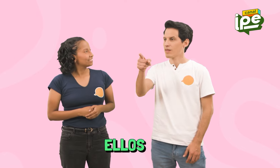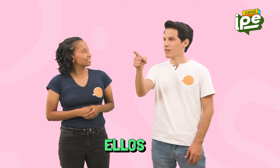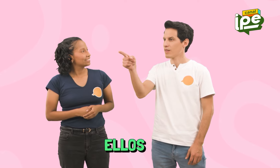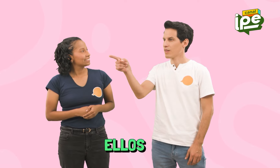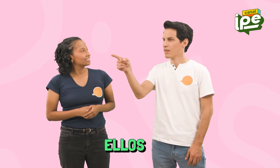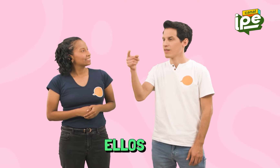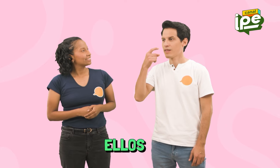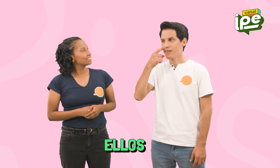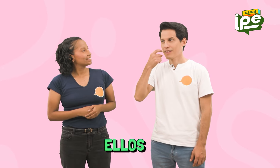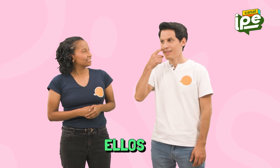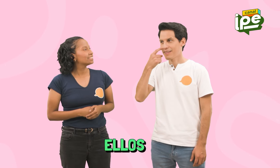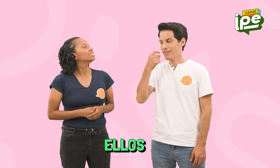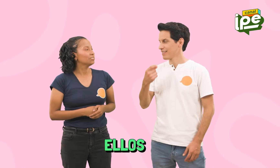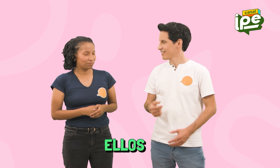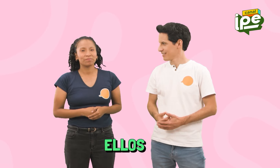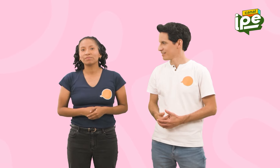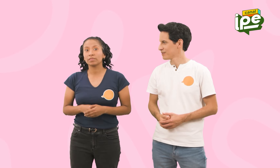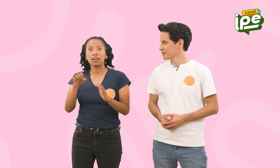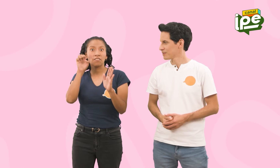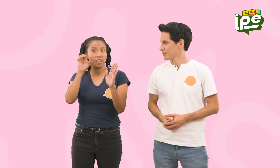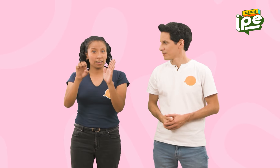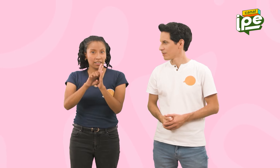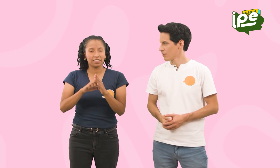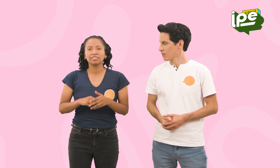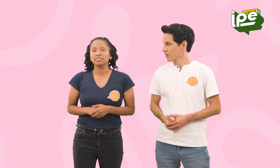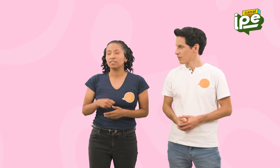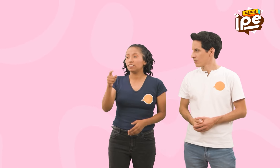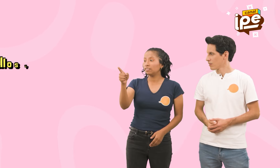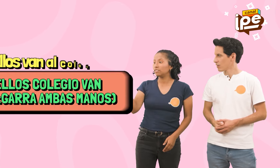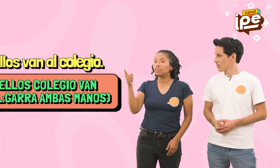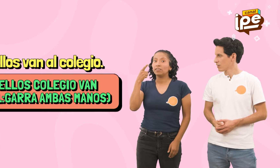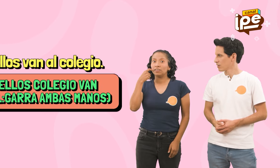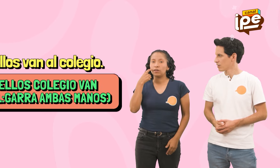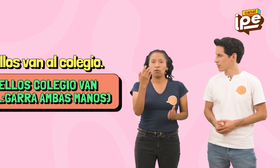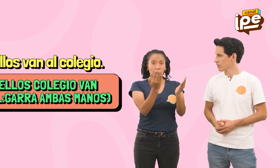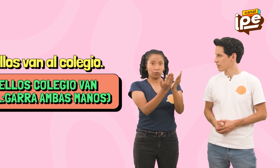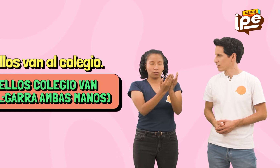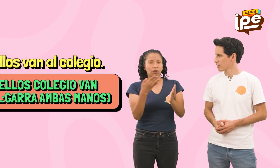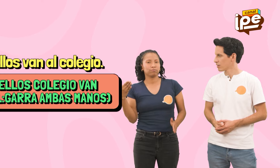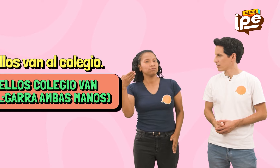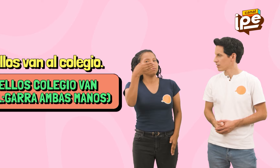Ellos Ellos Ellos Ellos van al colegio.